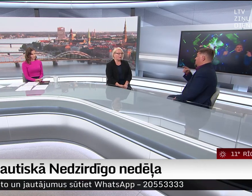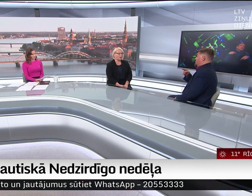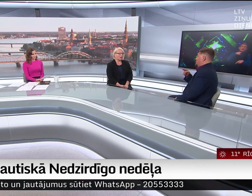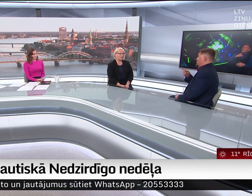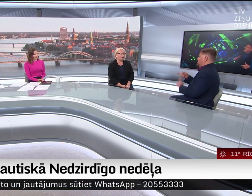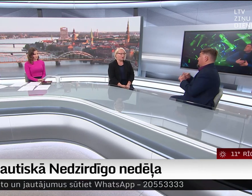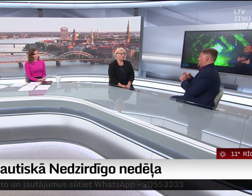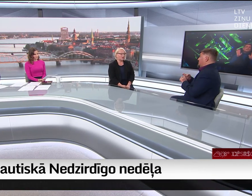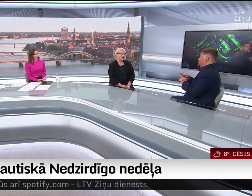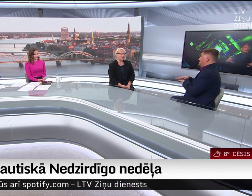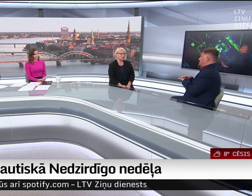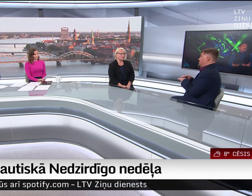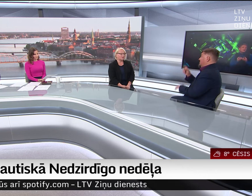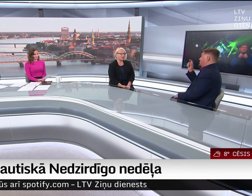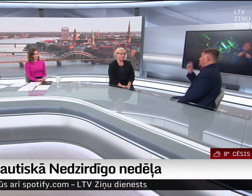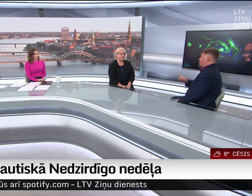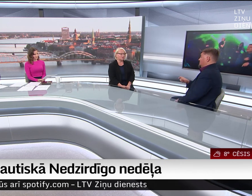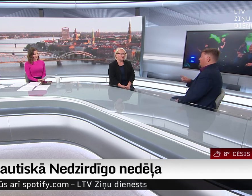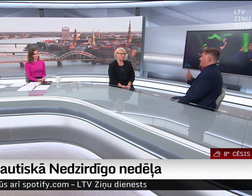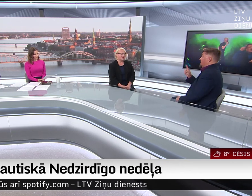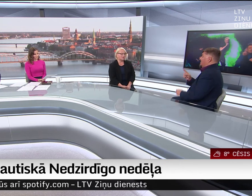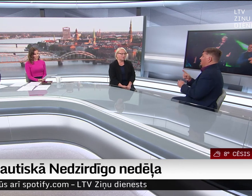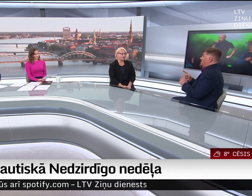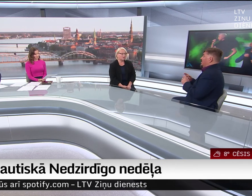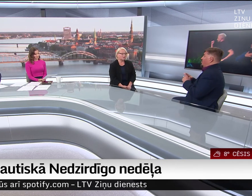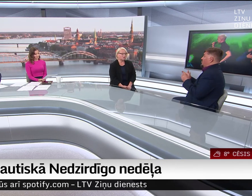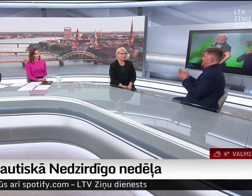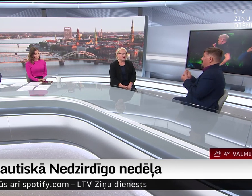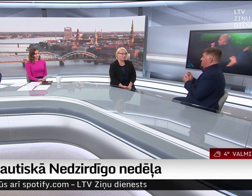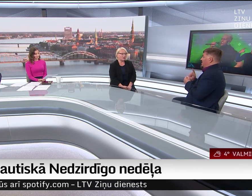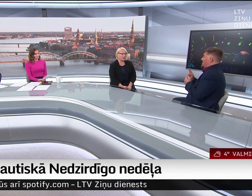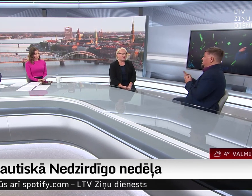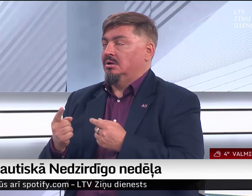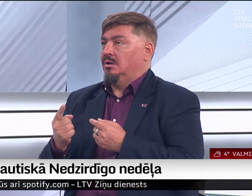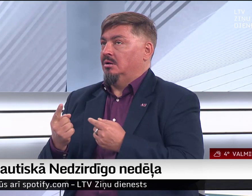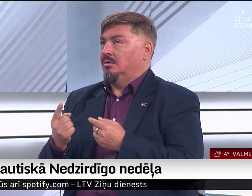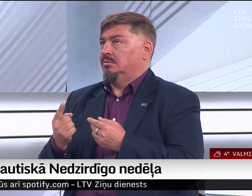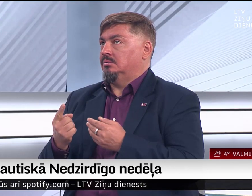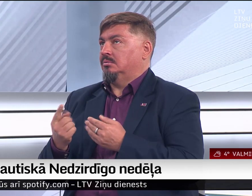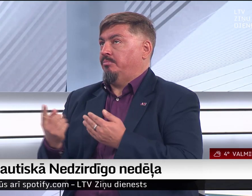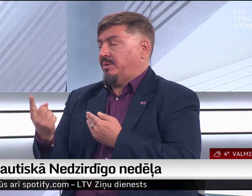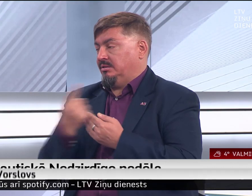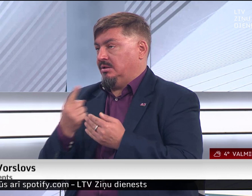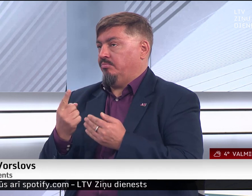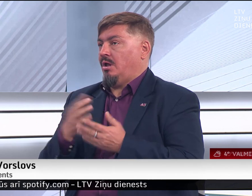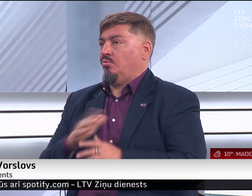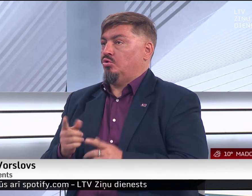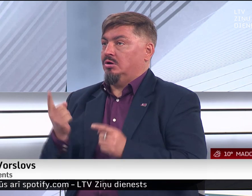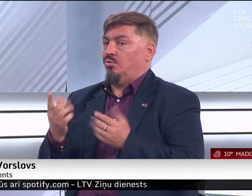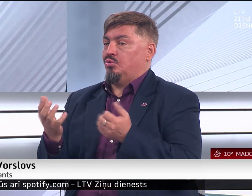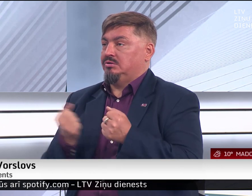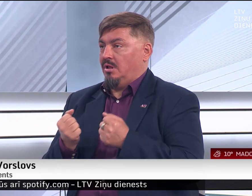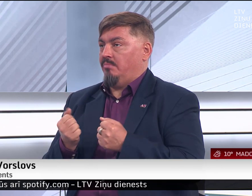Kā jau iepriekš teicu, ka tas viss atkarīgs no sabiedrības locekļiem ir uzņēmēji, kas ir ļoti